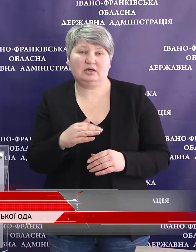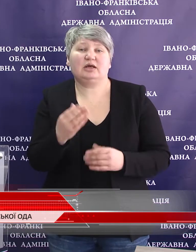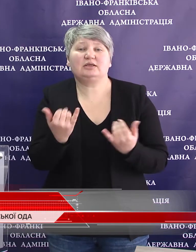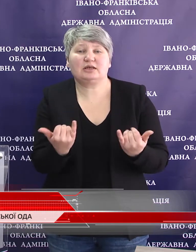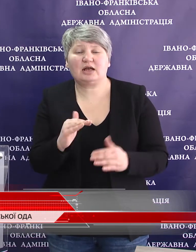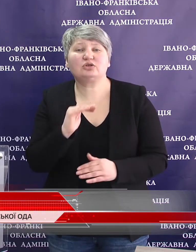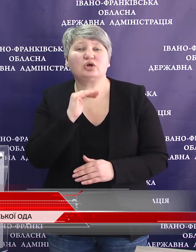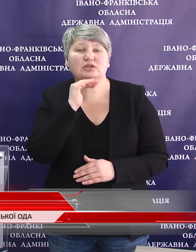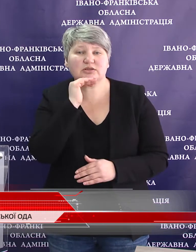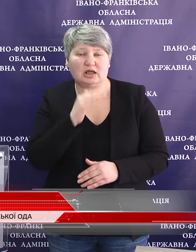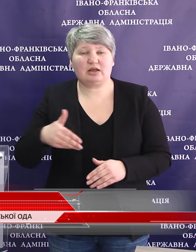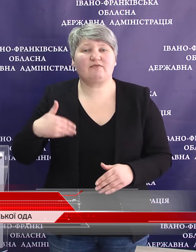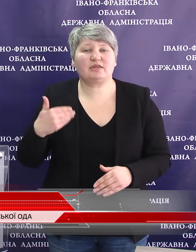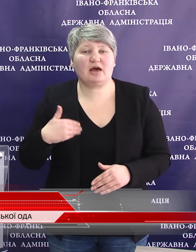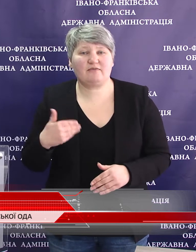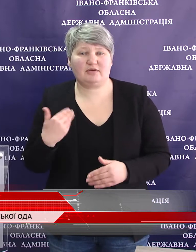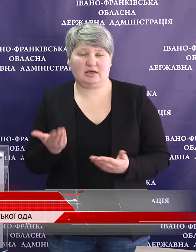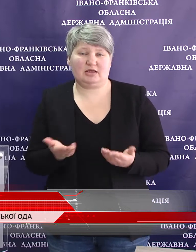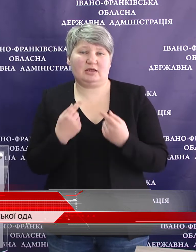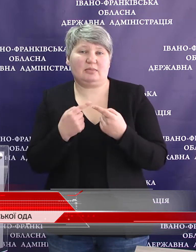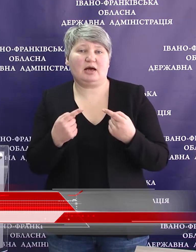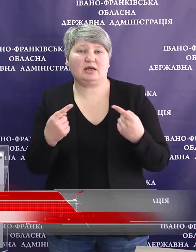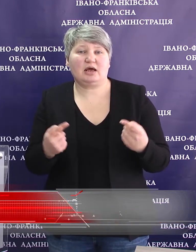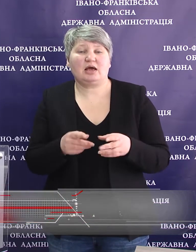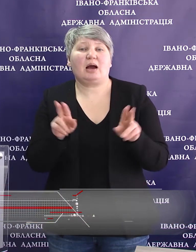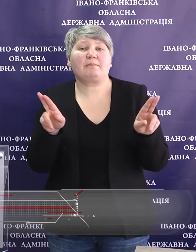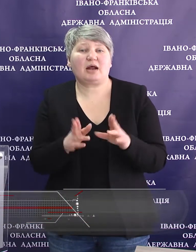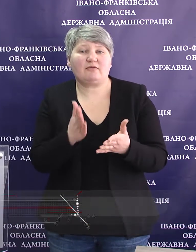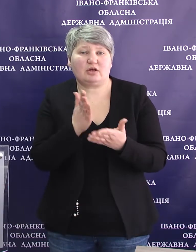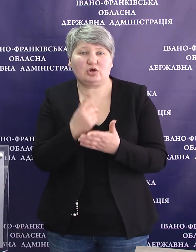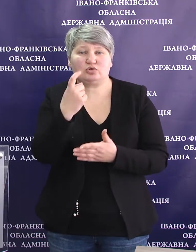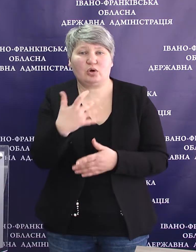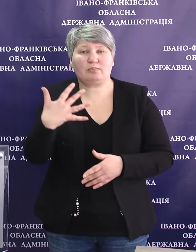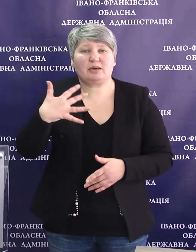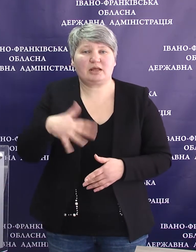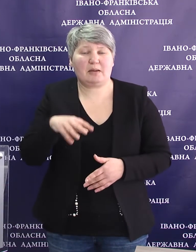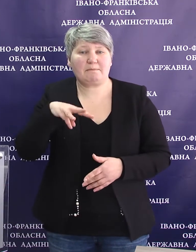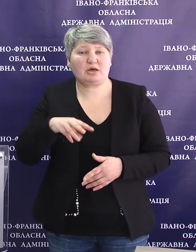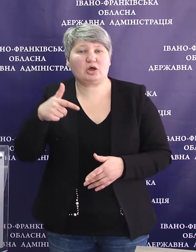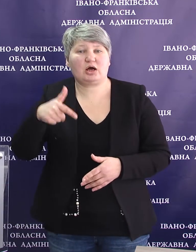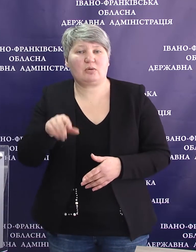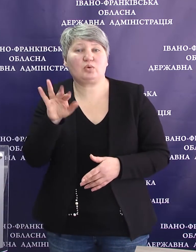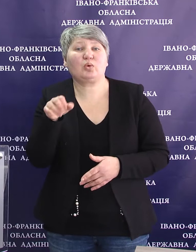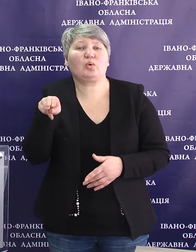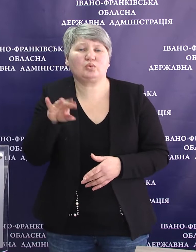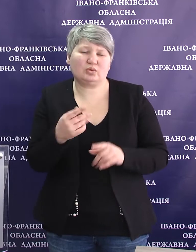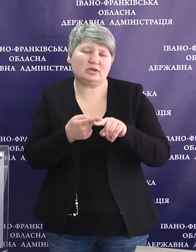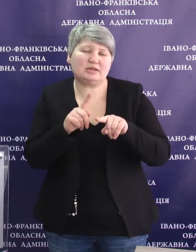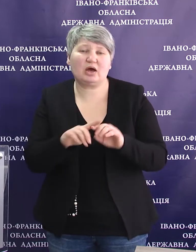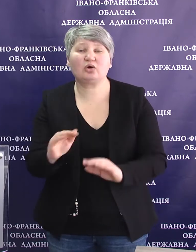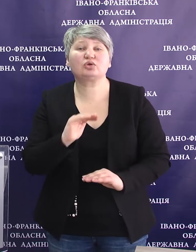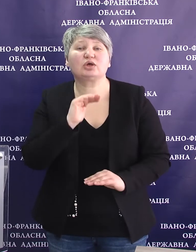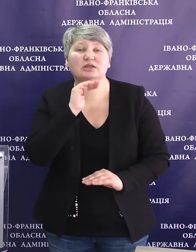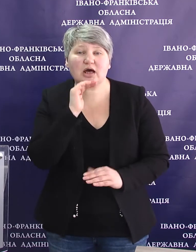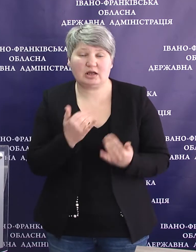споживання вітамінів чи мікроелементів, в яких, як правило, є 150 мікрограм йоду. Цього абсолютно є